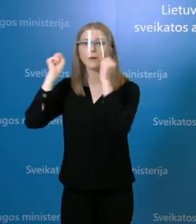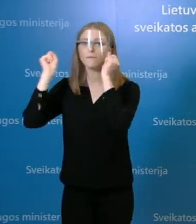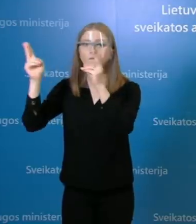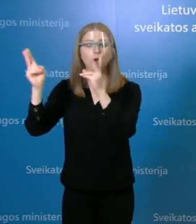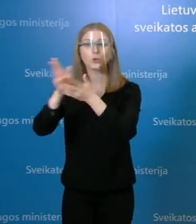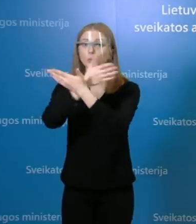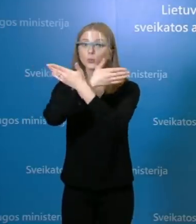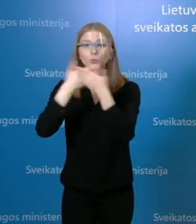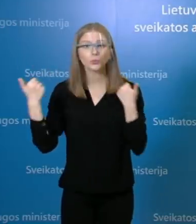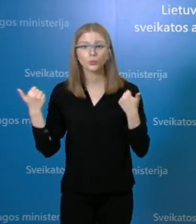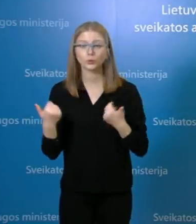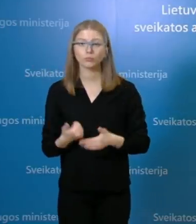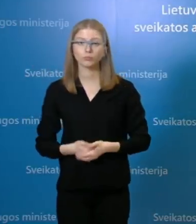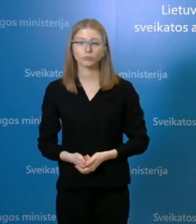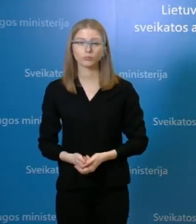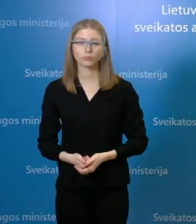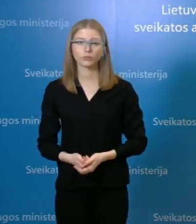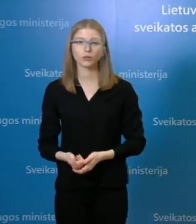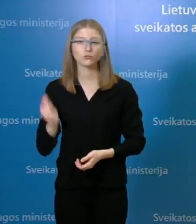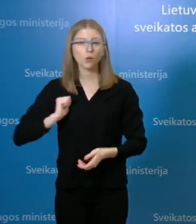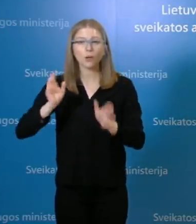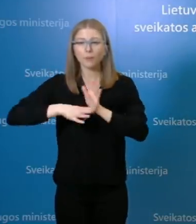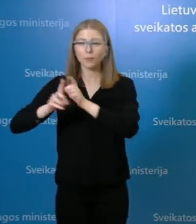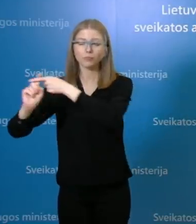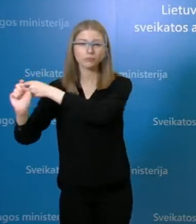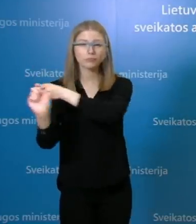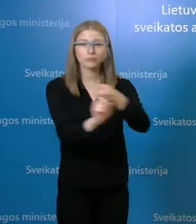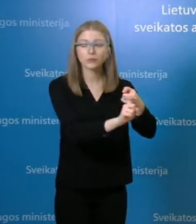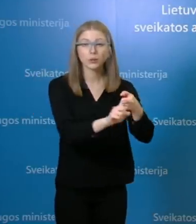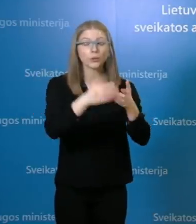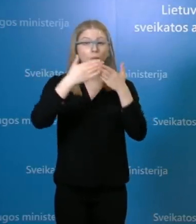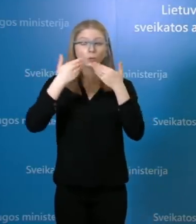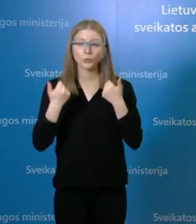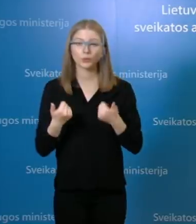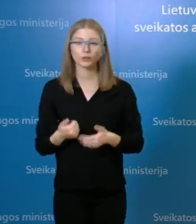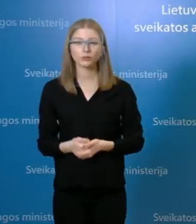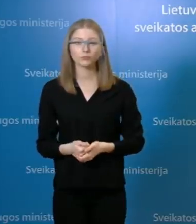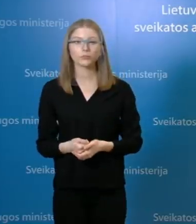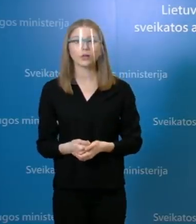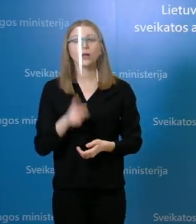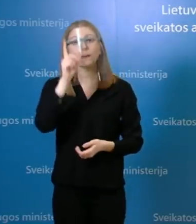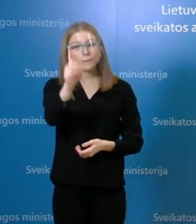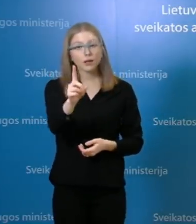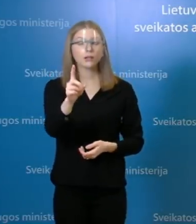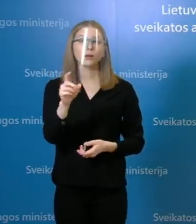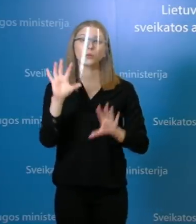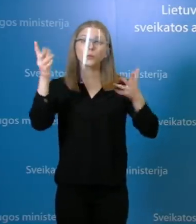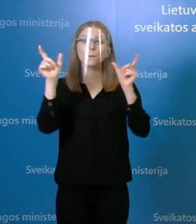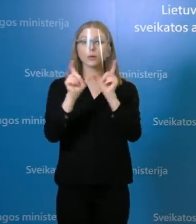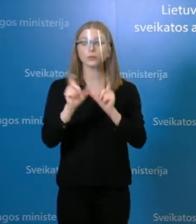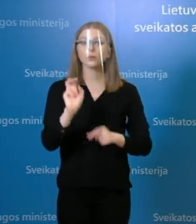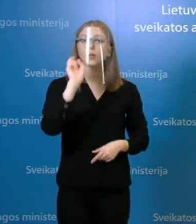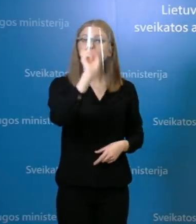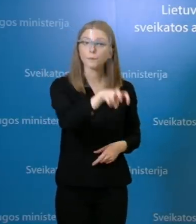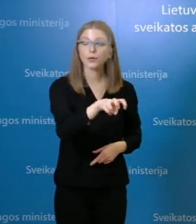neturėjo būti tų asmenų, kurie susirgo. Tai dėl to, aišku, visą laiką įnantį parduotuvę reikia turėti